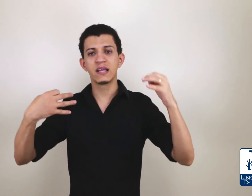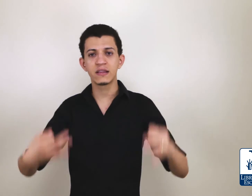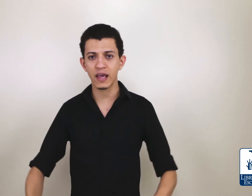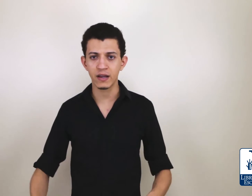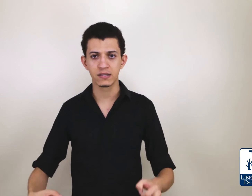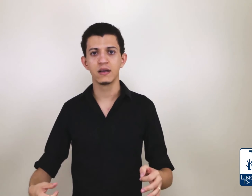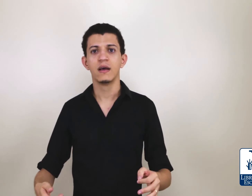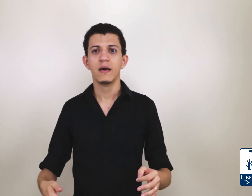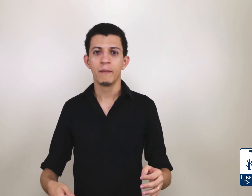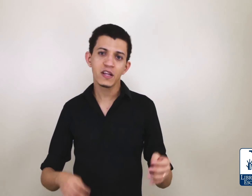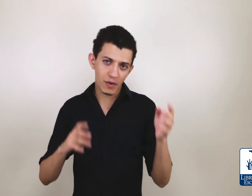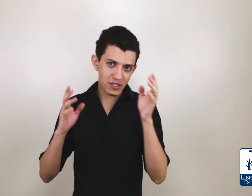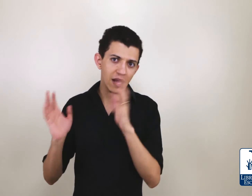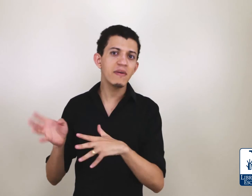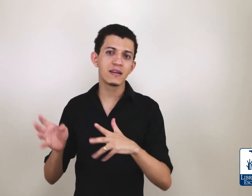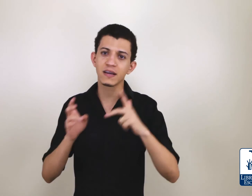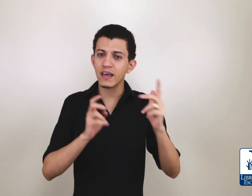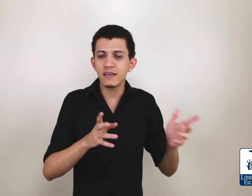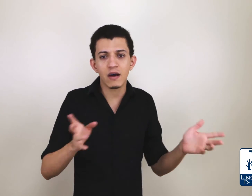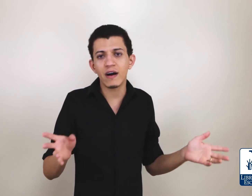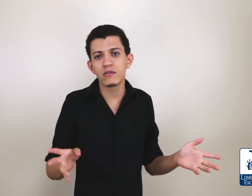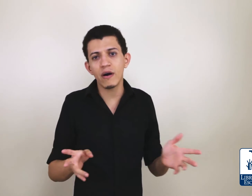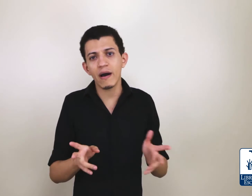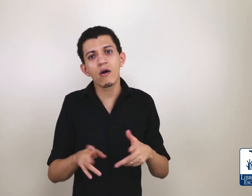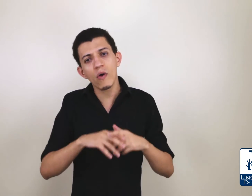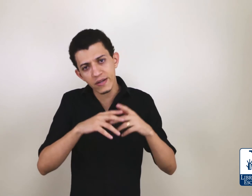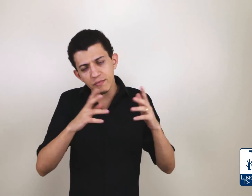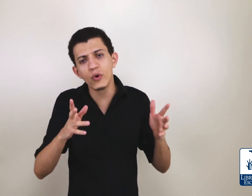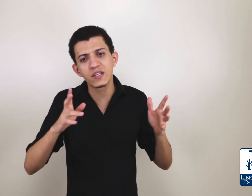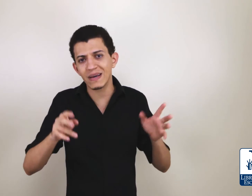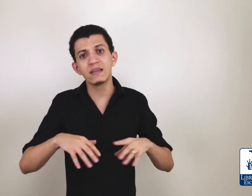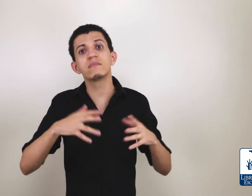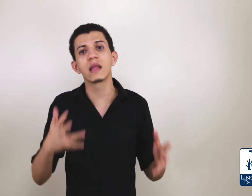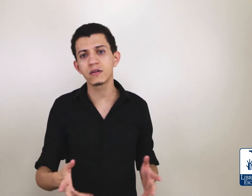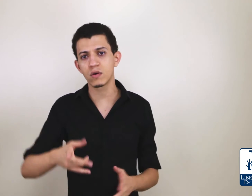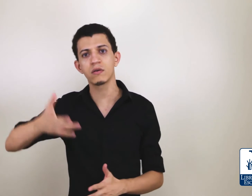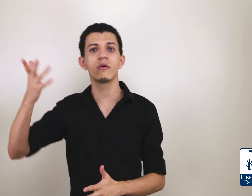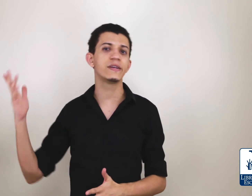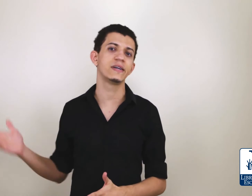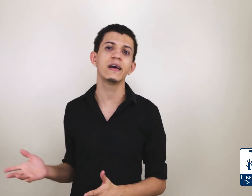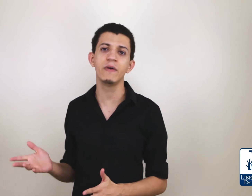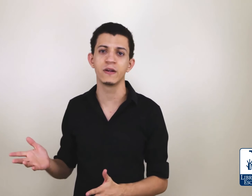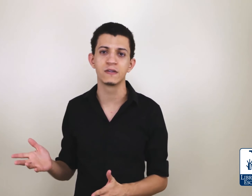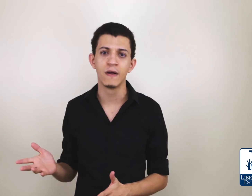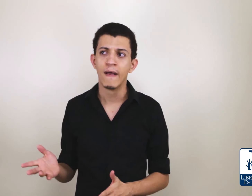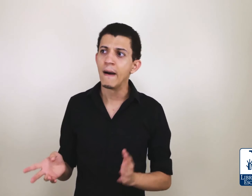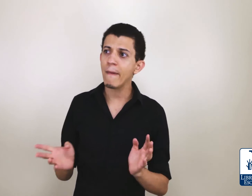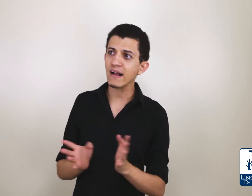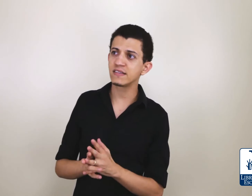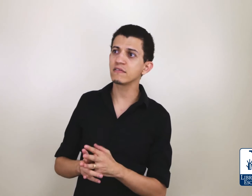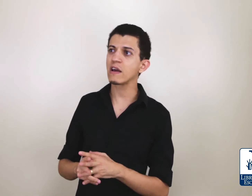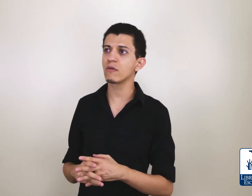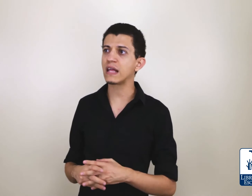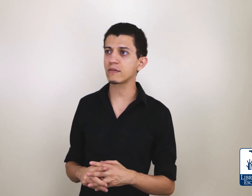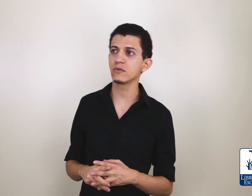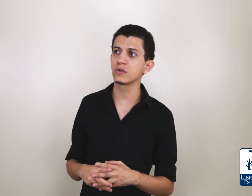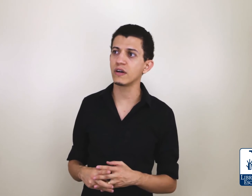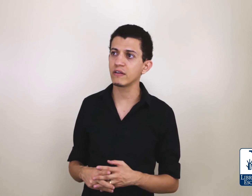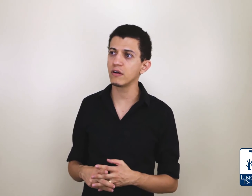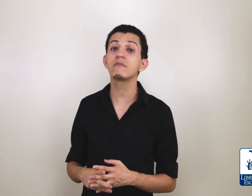centenas. Principalmente lá em Minas. Aqui em Salvador, eu conheço muitos, mas não tantos quanto eu conhecia lá em Minas. Mas, se eu não tenho contato com o surdo de Salvador, não